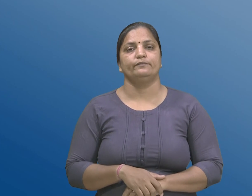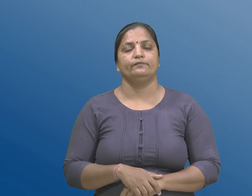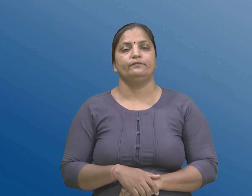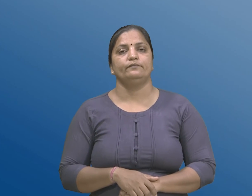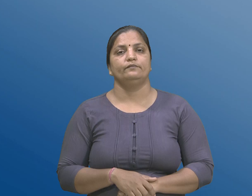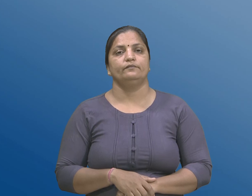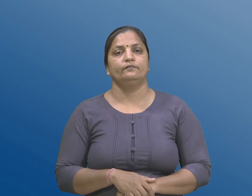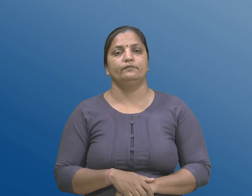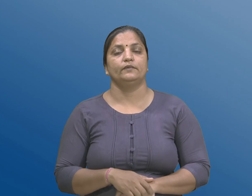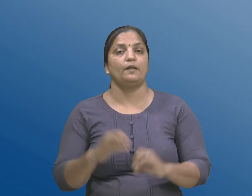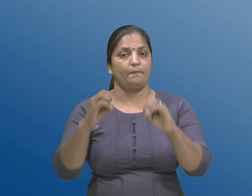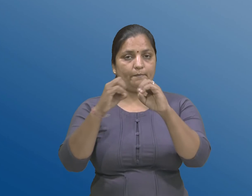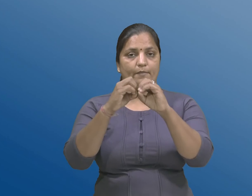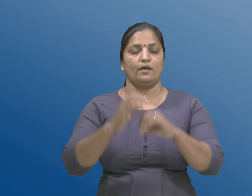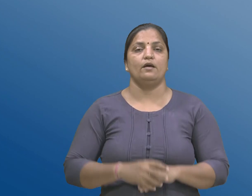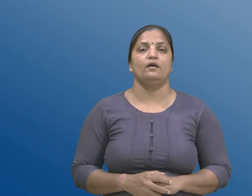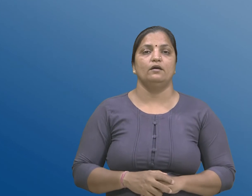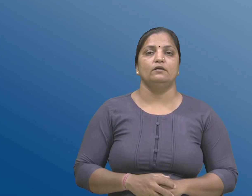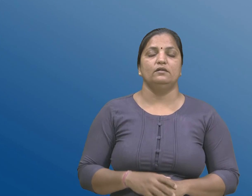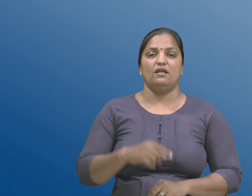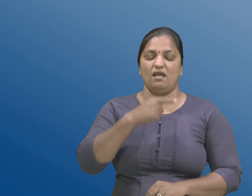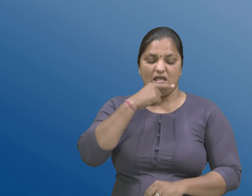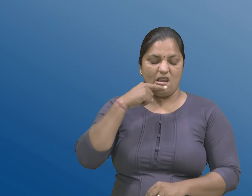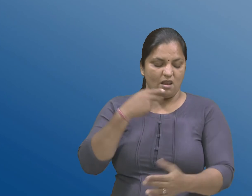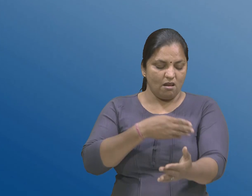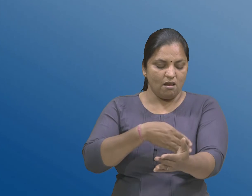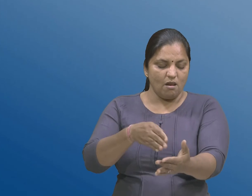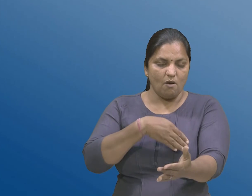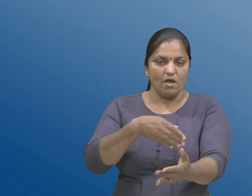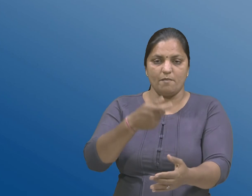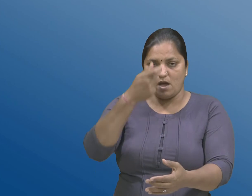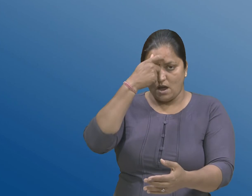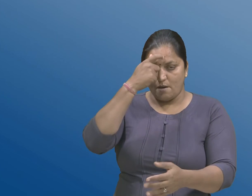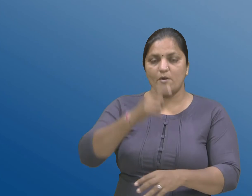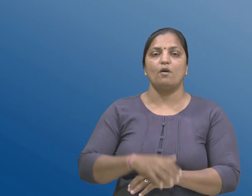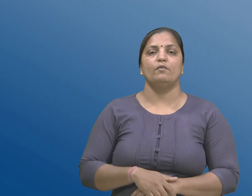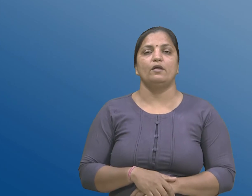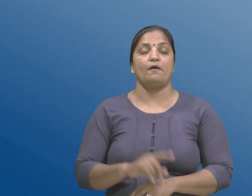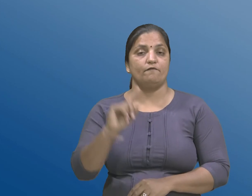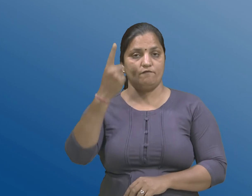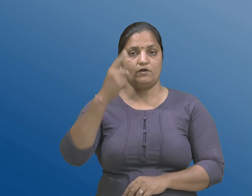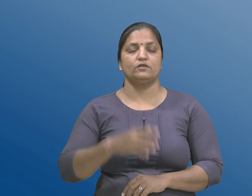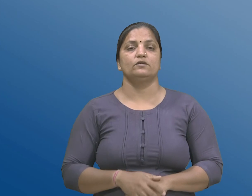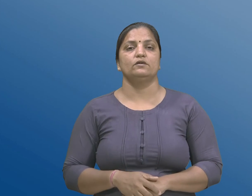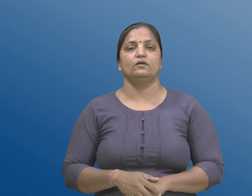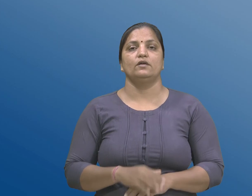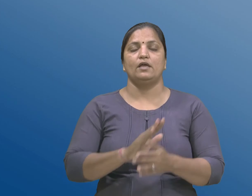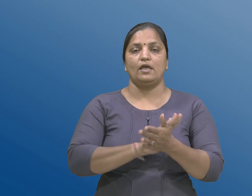बी, लोहीना विकारों, पैलू, हिमोफीलिया,